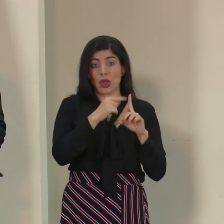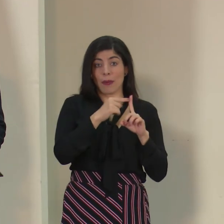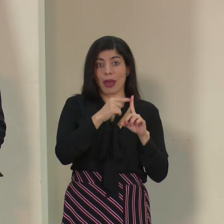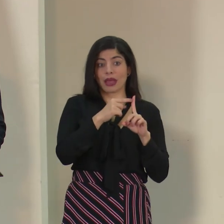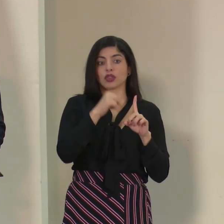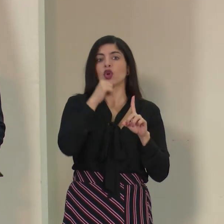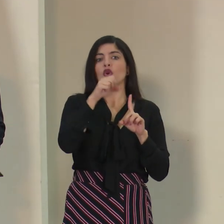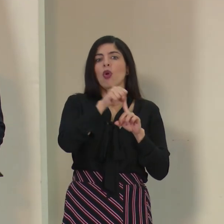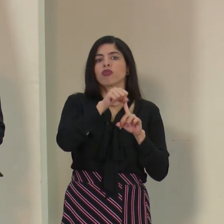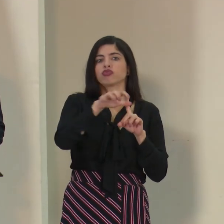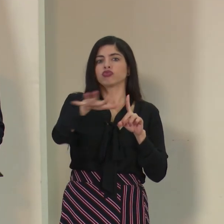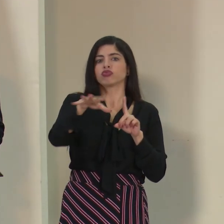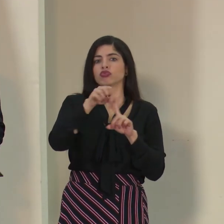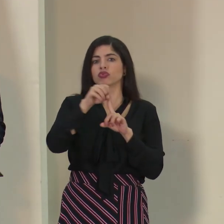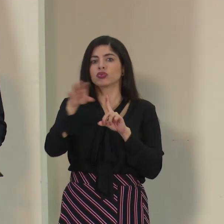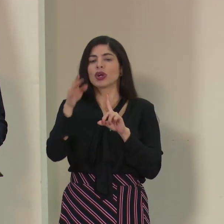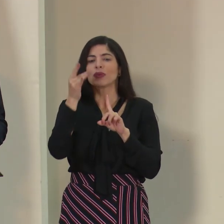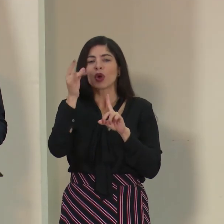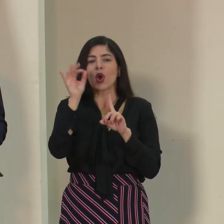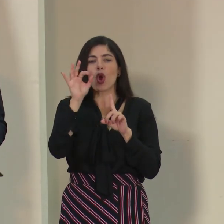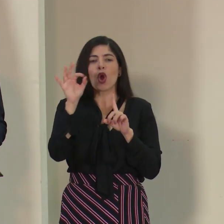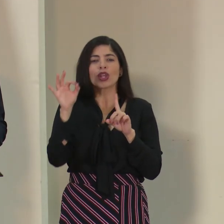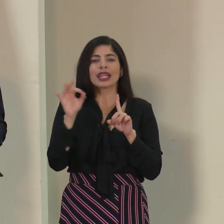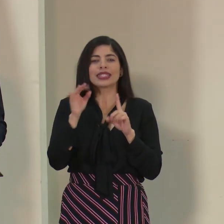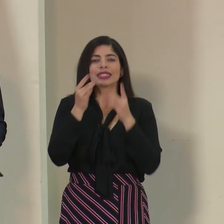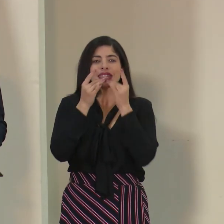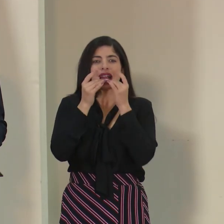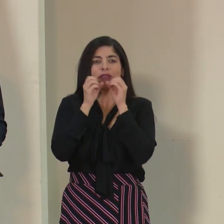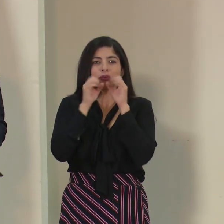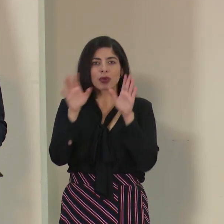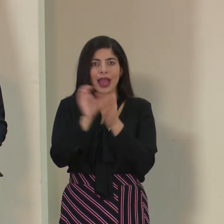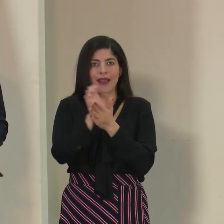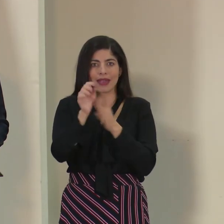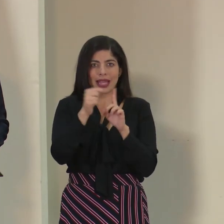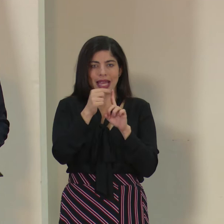expeliendo esas gotitas de saliva en el ambiente.